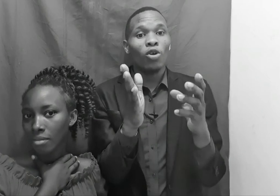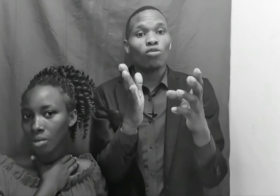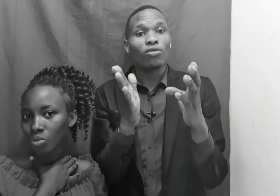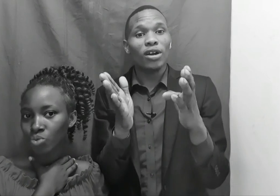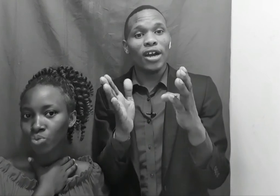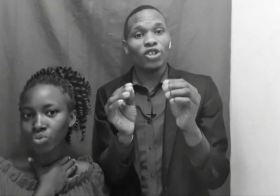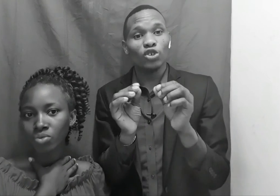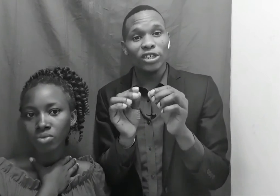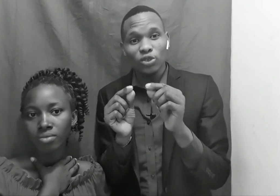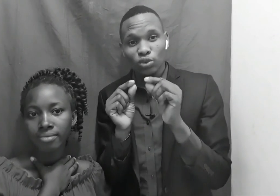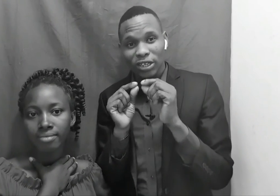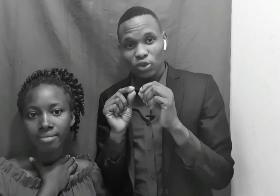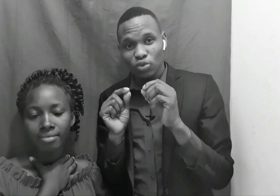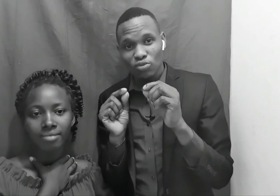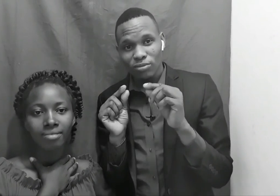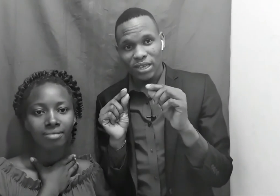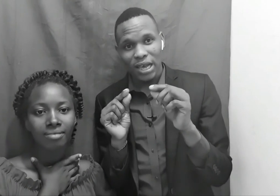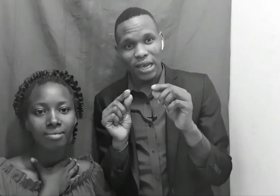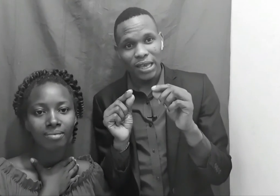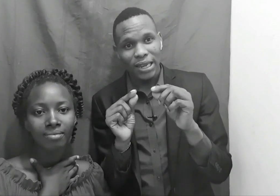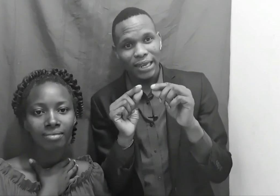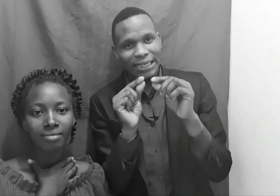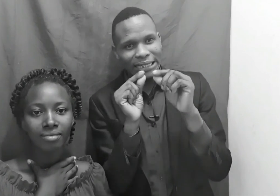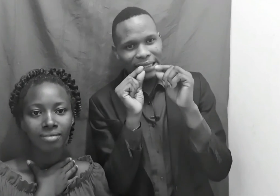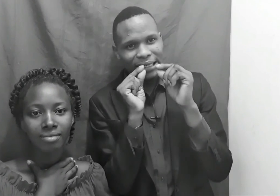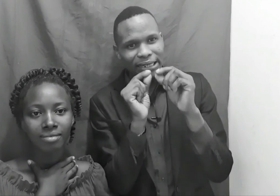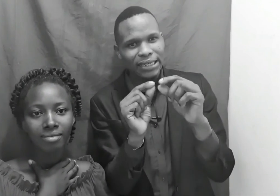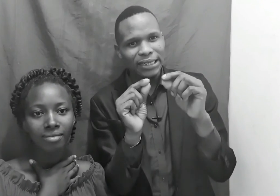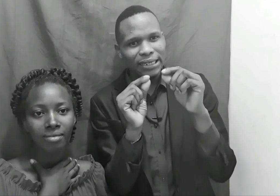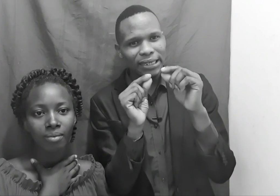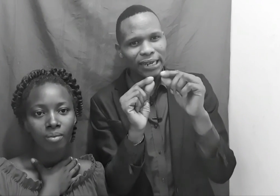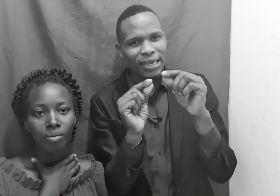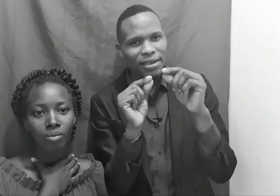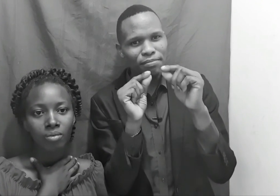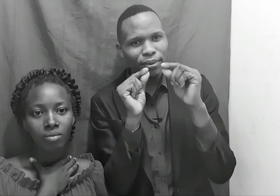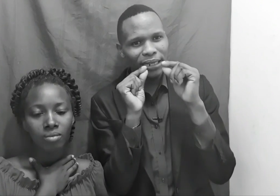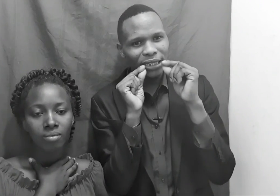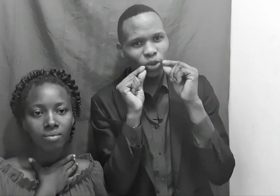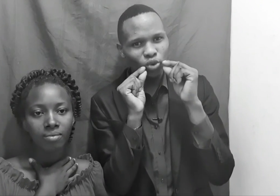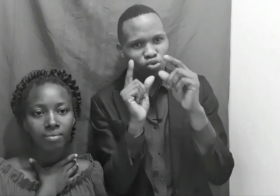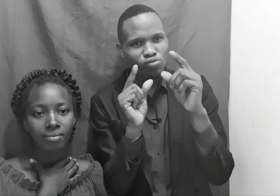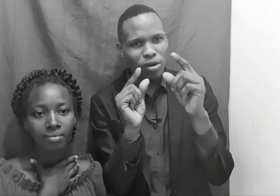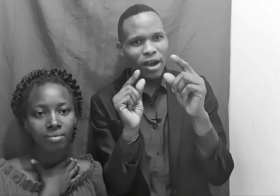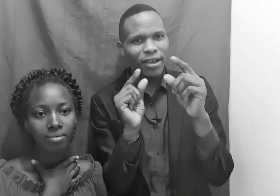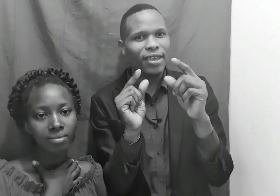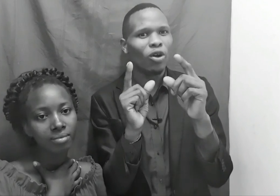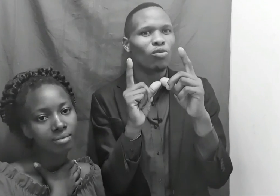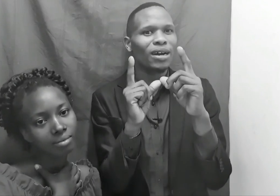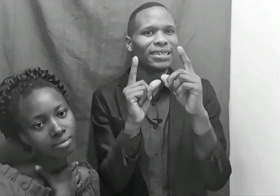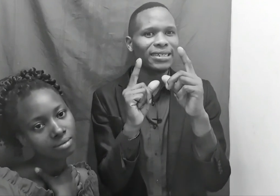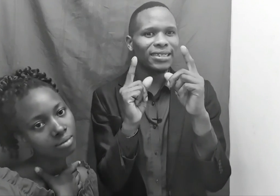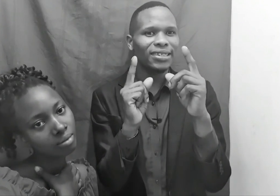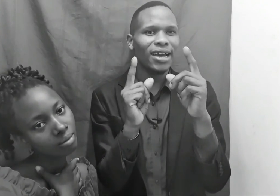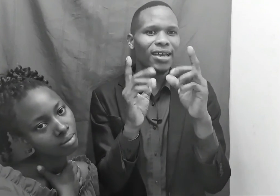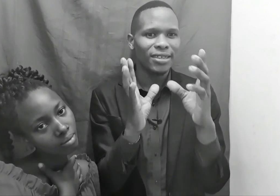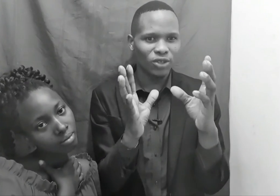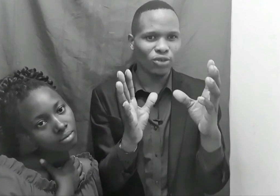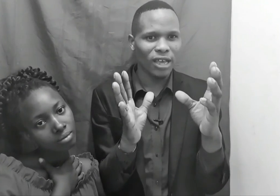Kumbuka, hicho kitu na kizungumza, lakini kina impacti kubwa ya kubadirisha historia